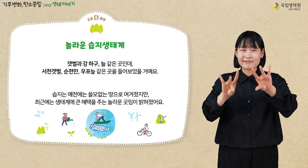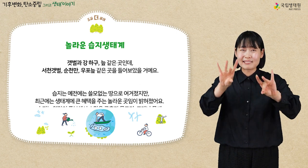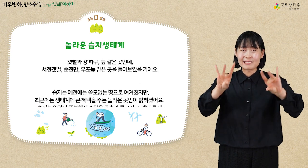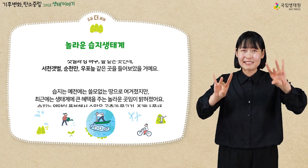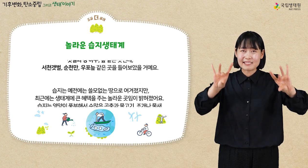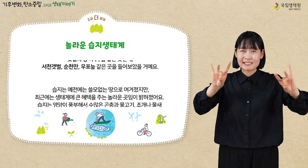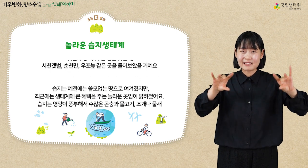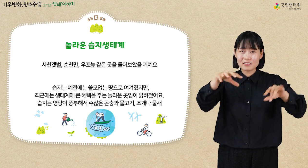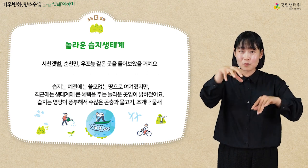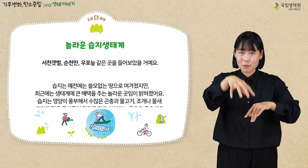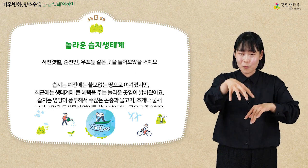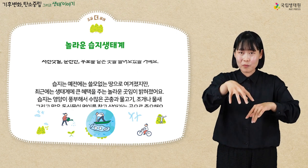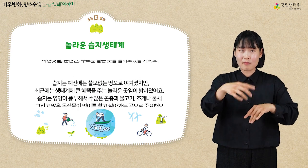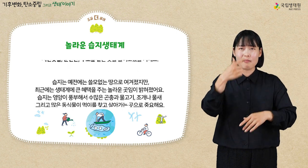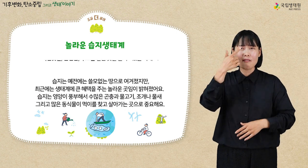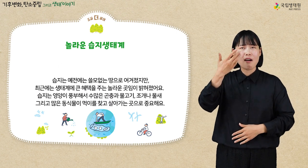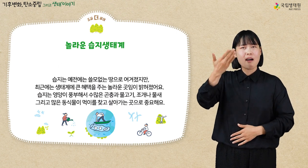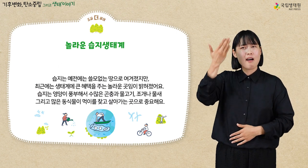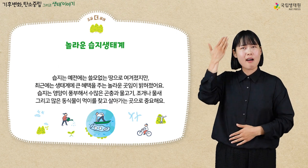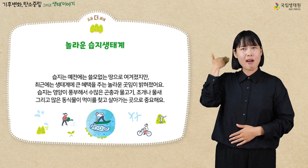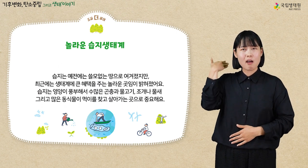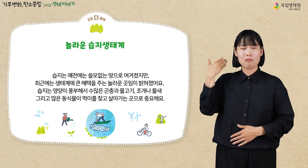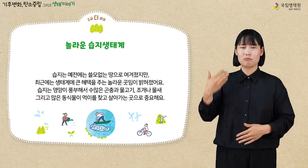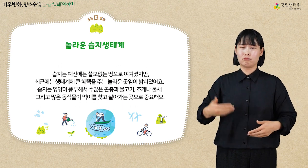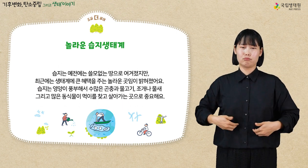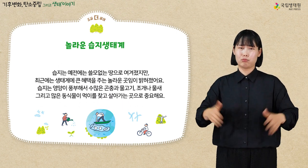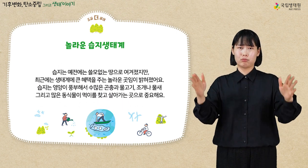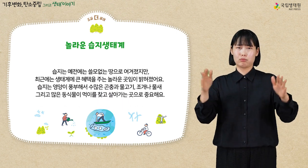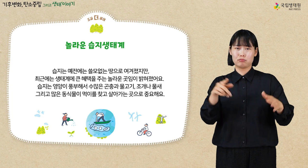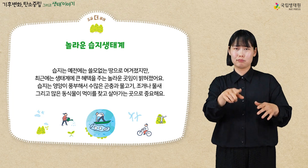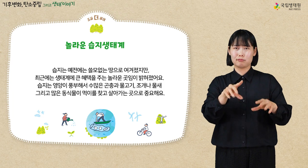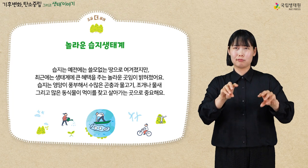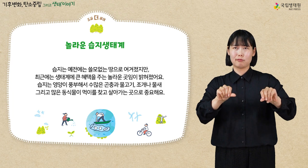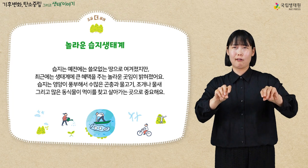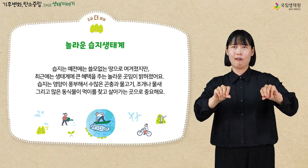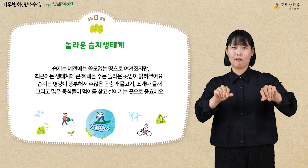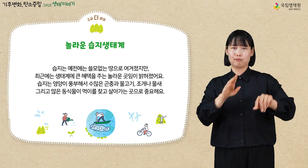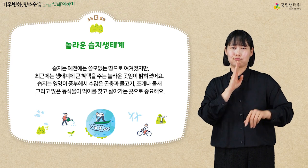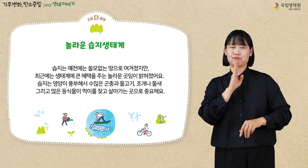습지는 예전에는 쓸모없는 땅으로 여겨졌지만